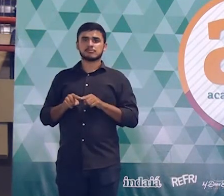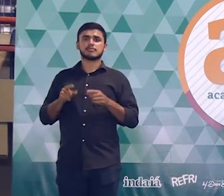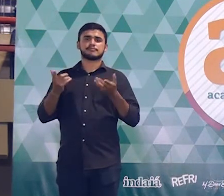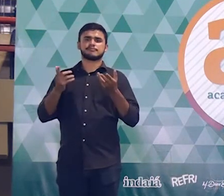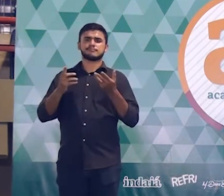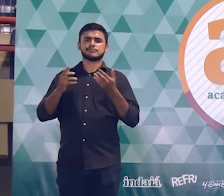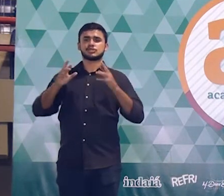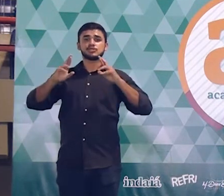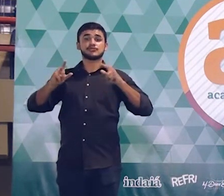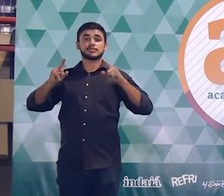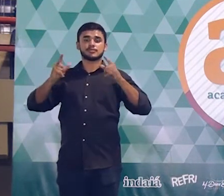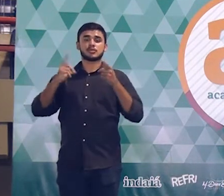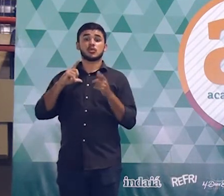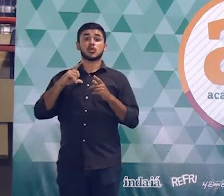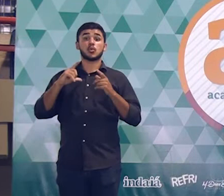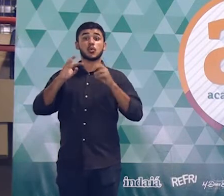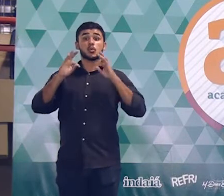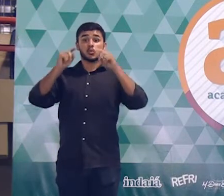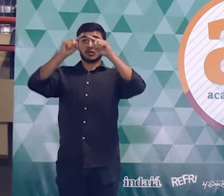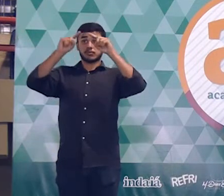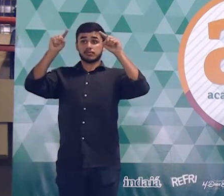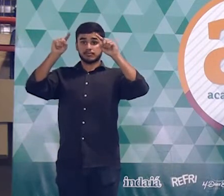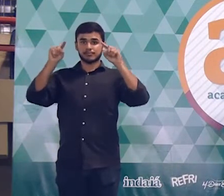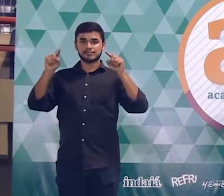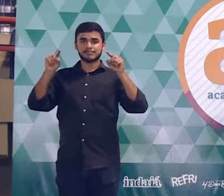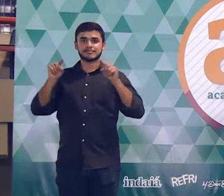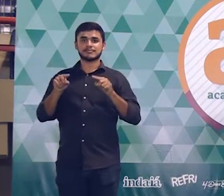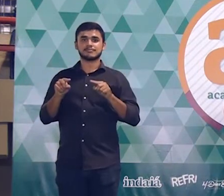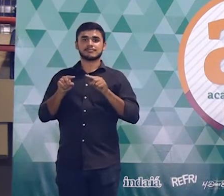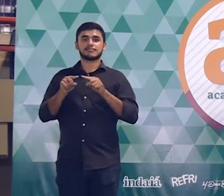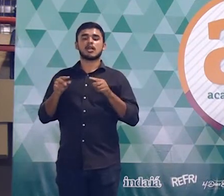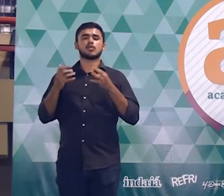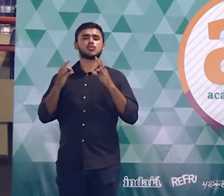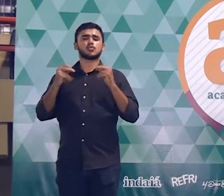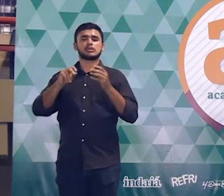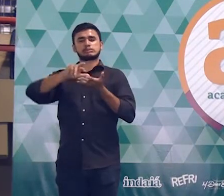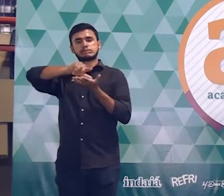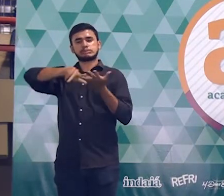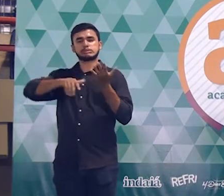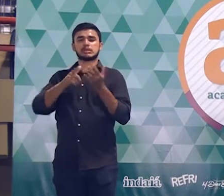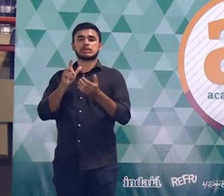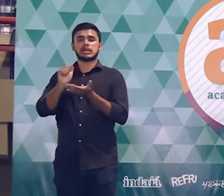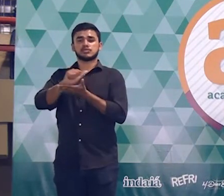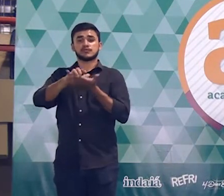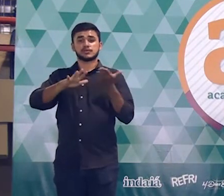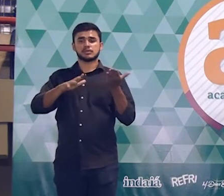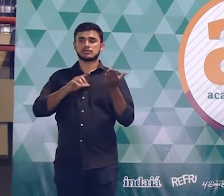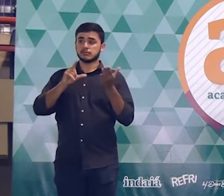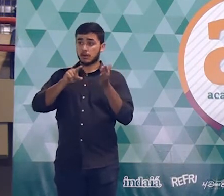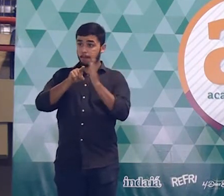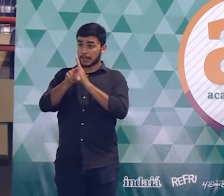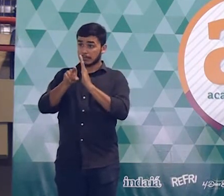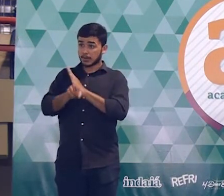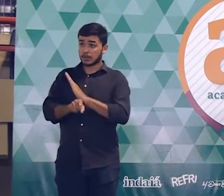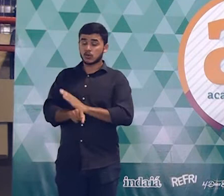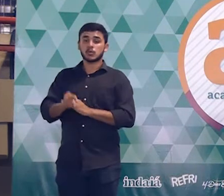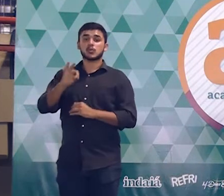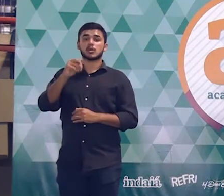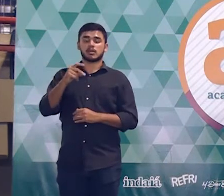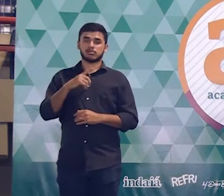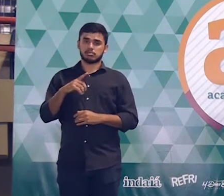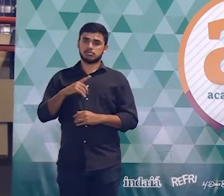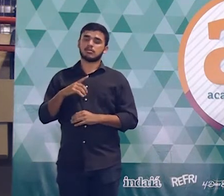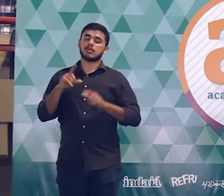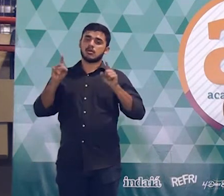seguinte, eu trouxe pra vocês aqui uma série de exercícios e vocês vão ver que a maioria deles gira em torno de